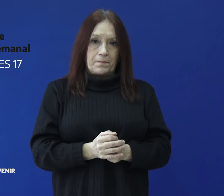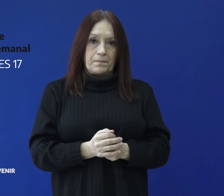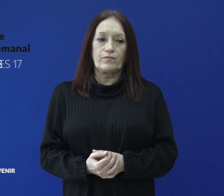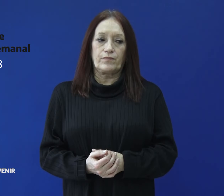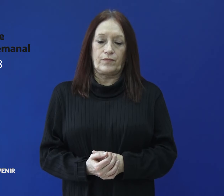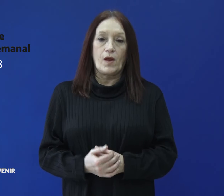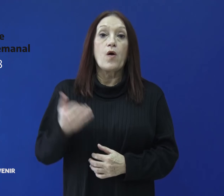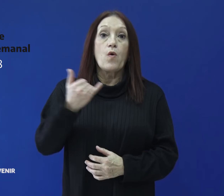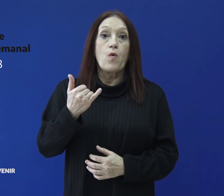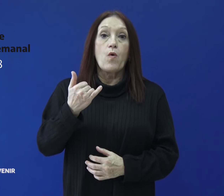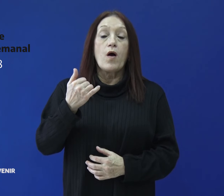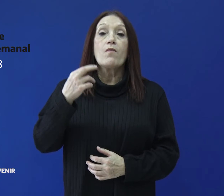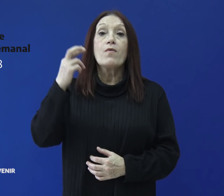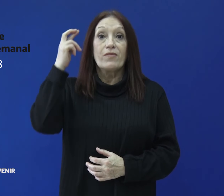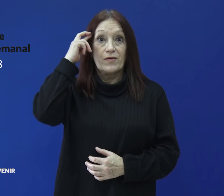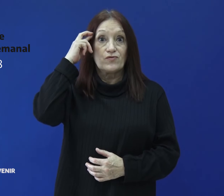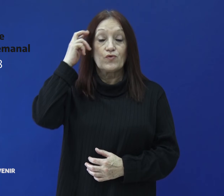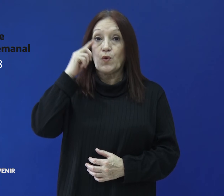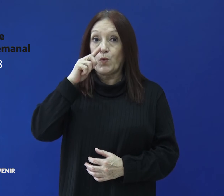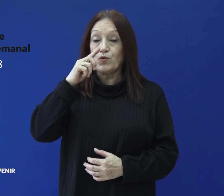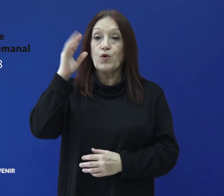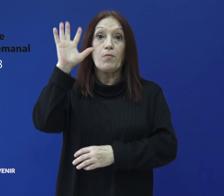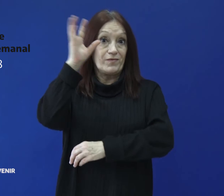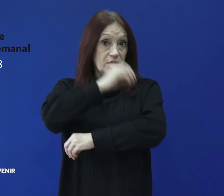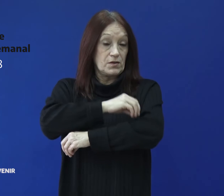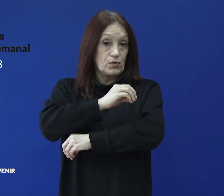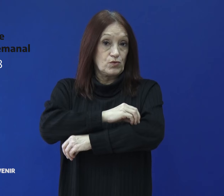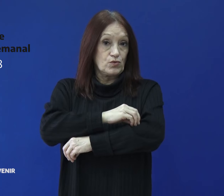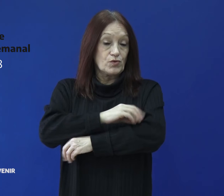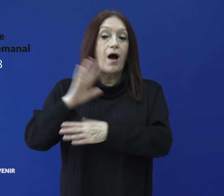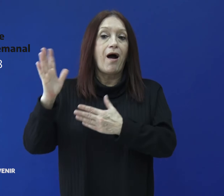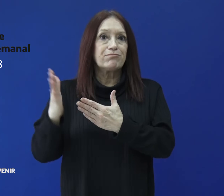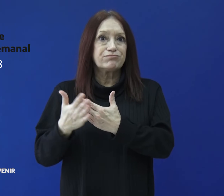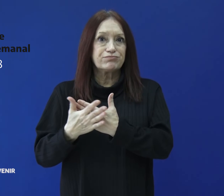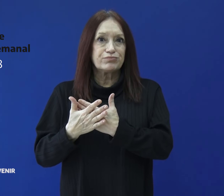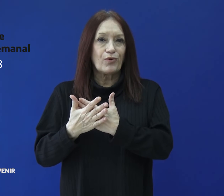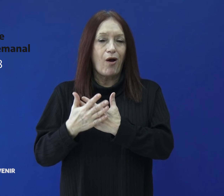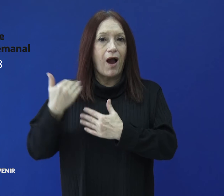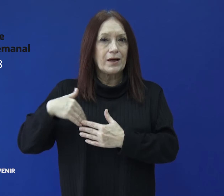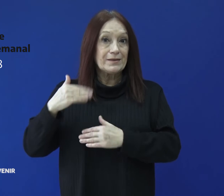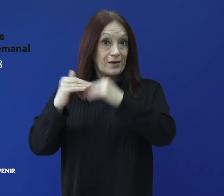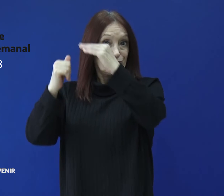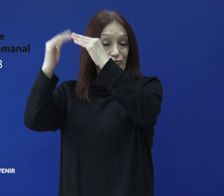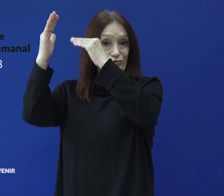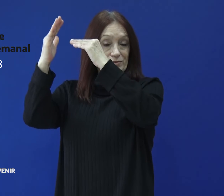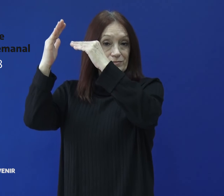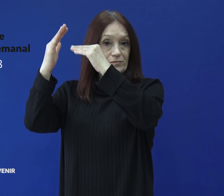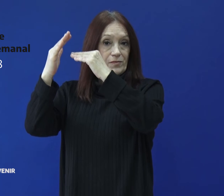Jueves 18. Santa Cruz adhirió al programa Argentina Construye. A través de una